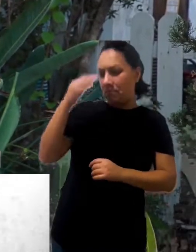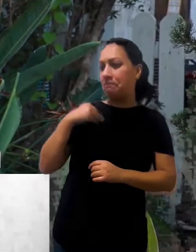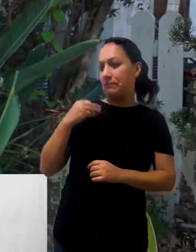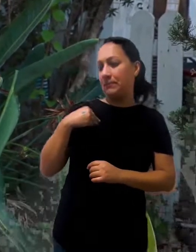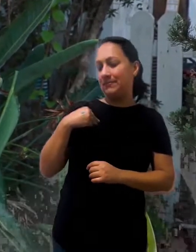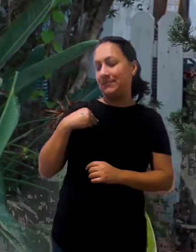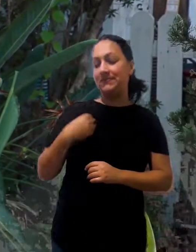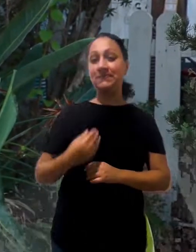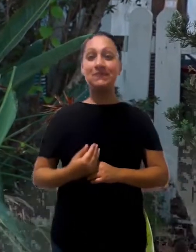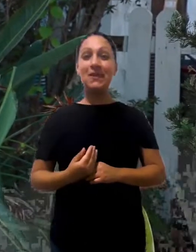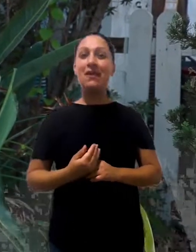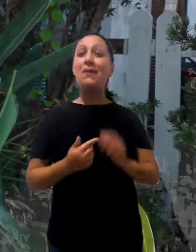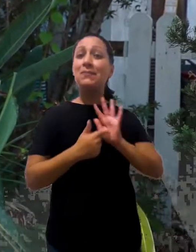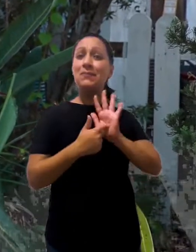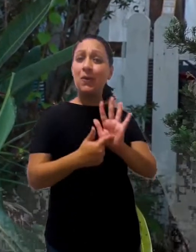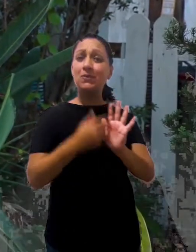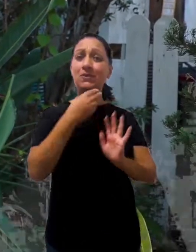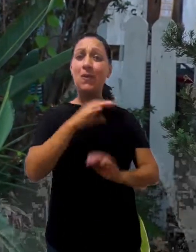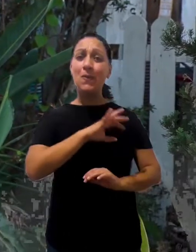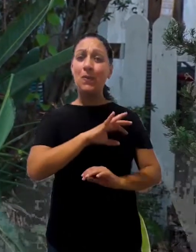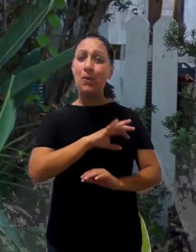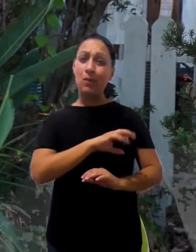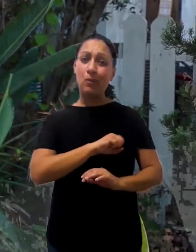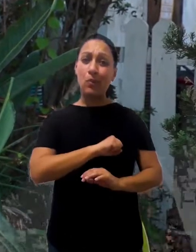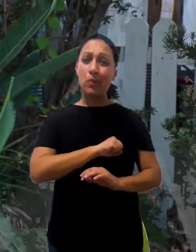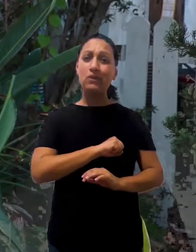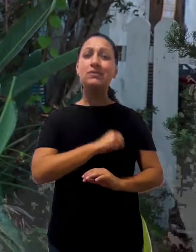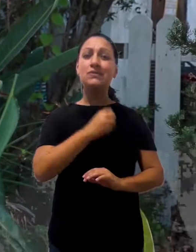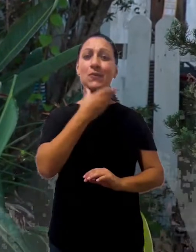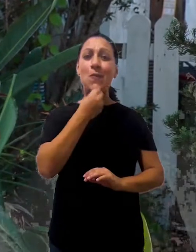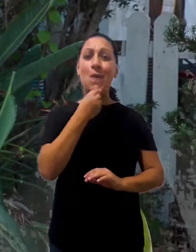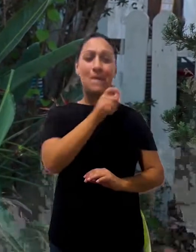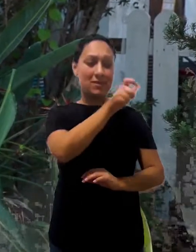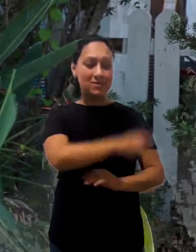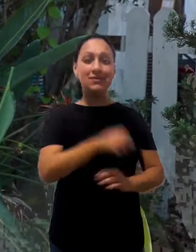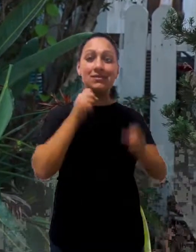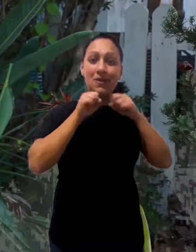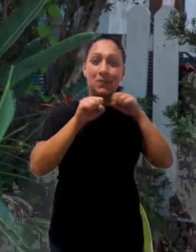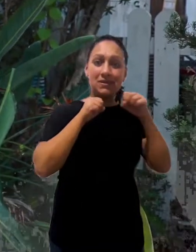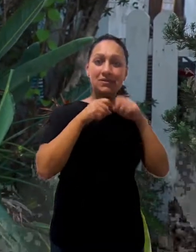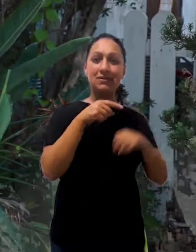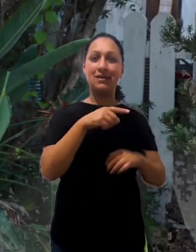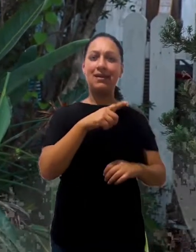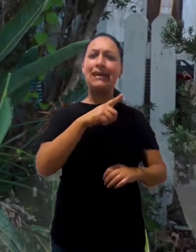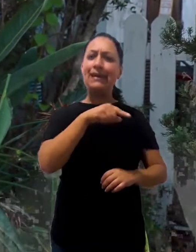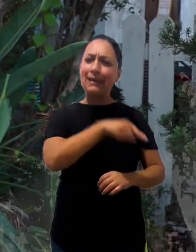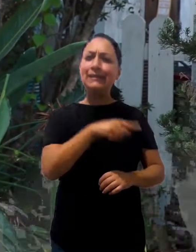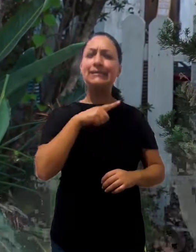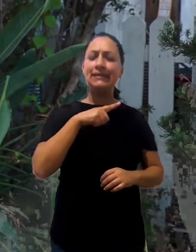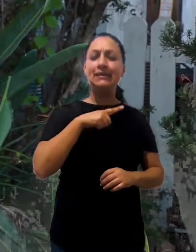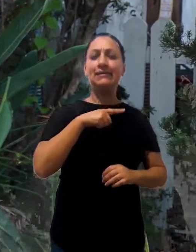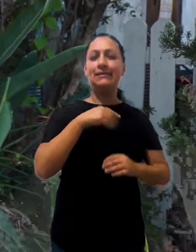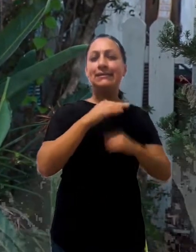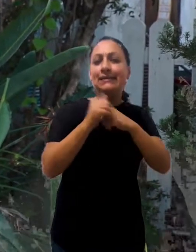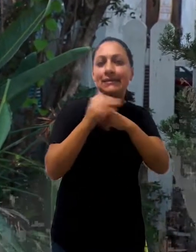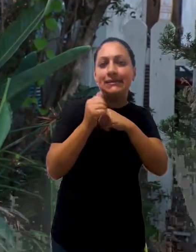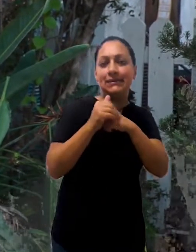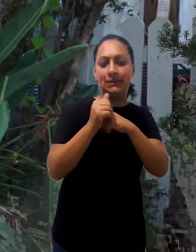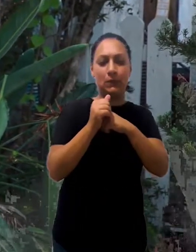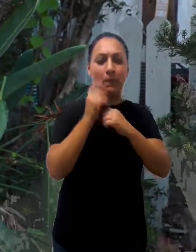O amor que o salmista nos mostra, o carinho que ele tem pela palavra de Deus e a